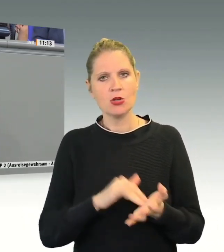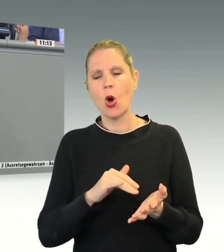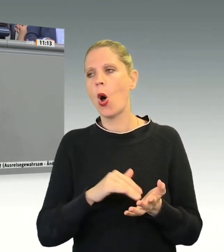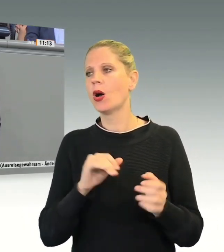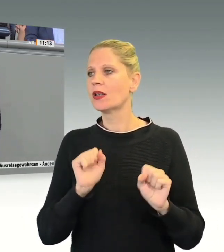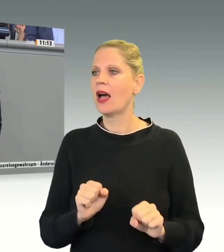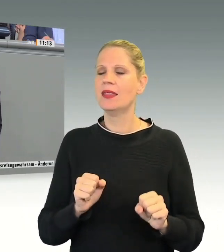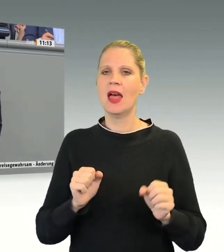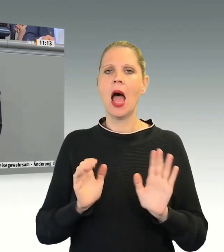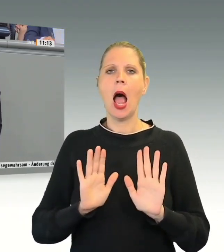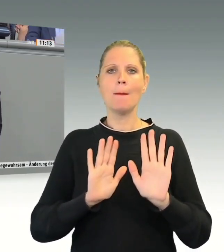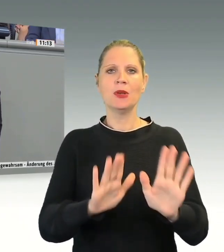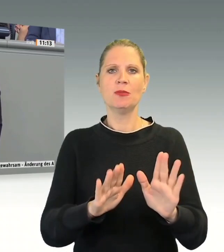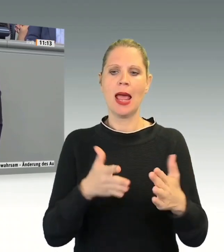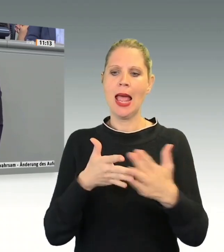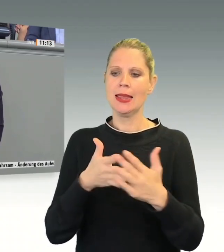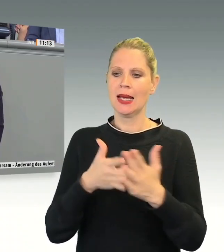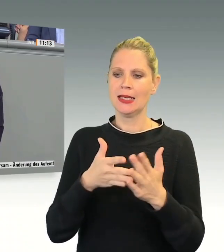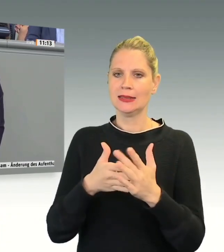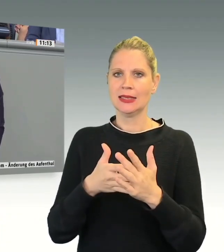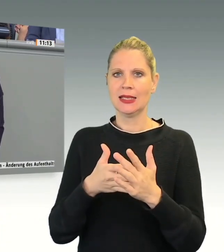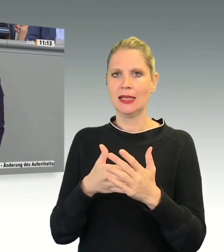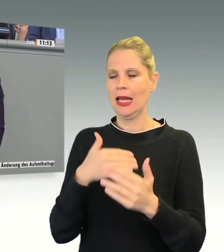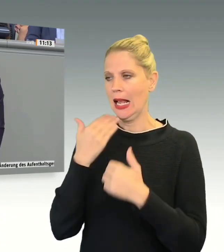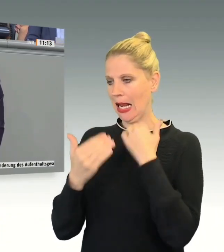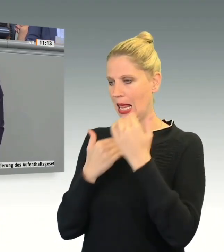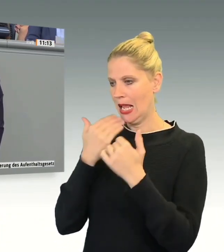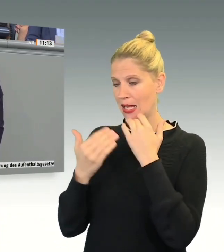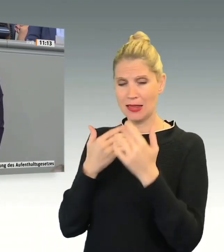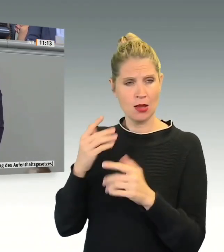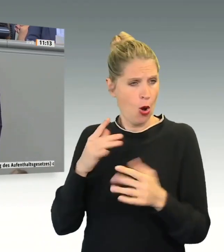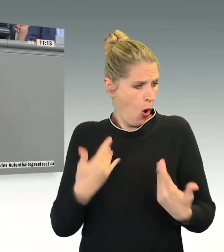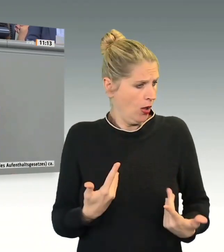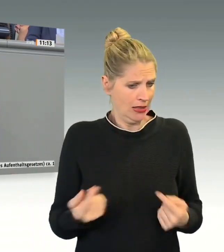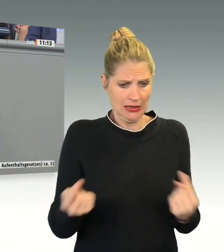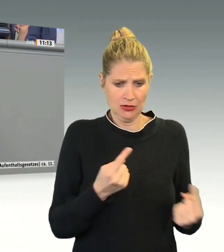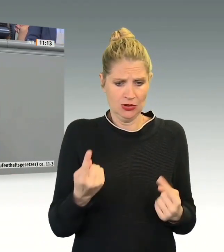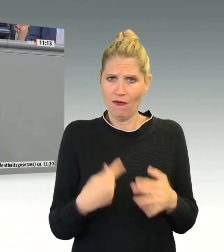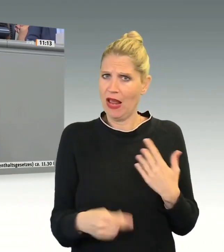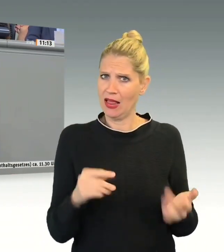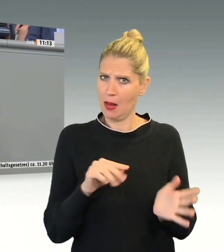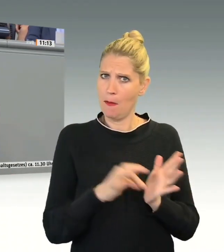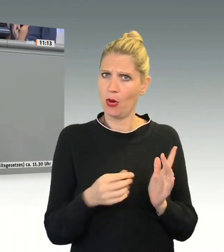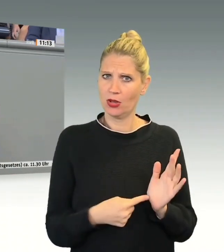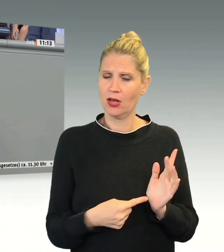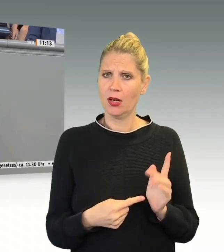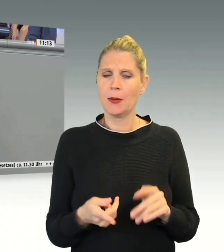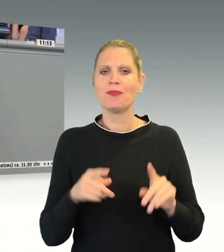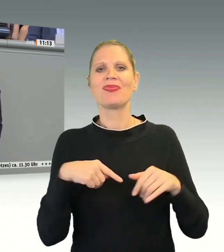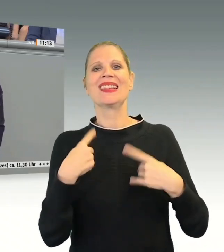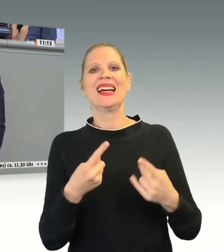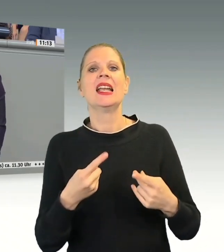Abschiebehindernisse vorzubringen. Auch das ist heute immer wieder weggeschoben worden. Und dann wird der Asylbewerber